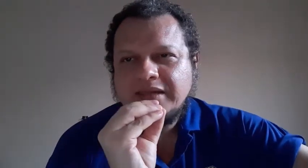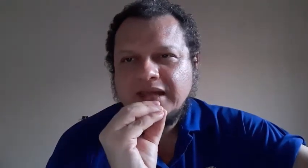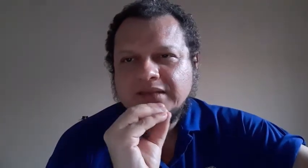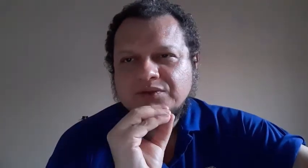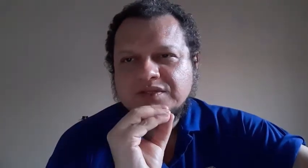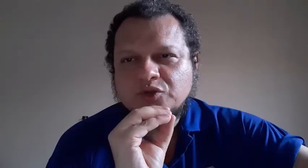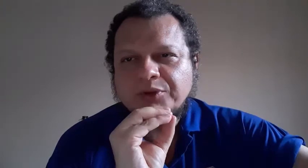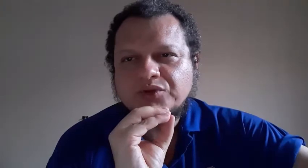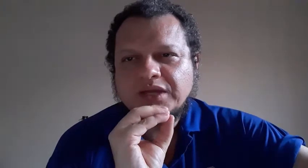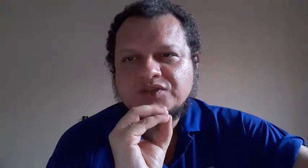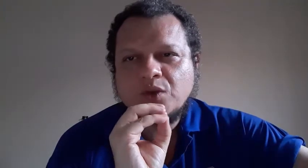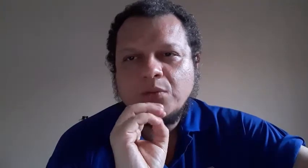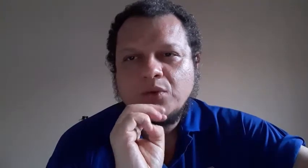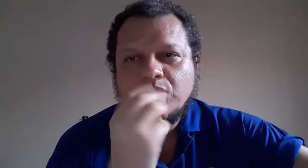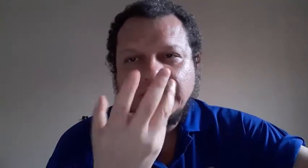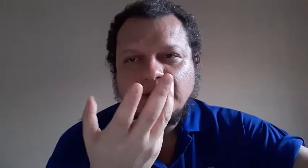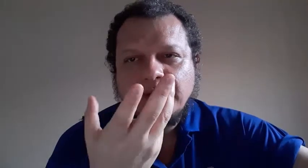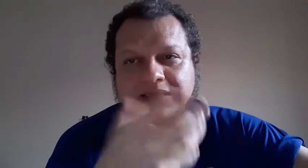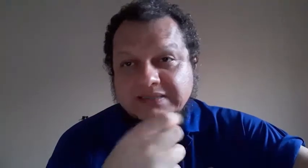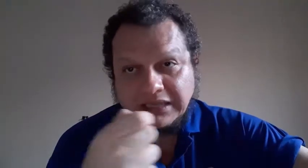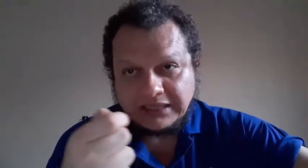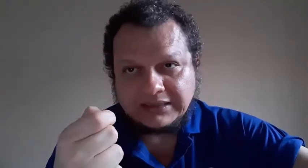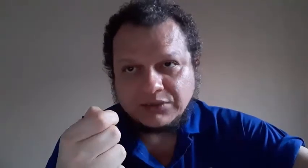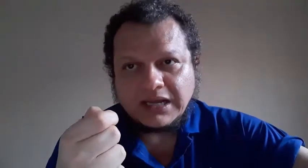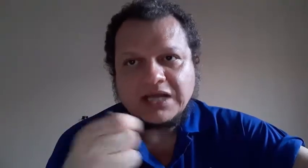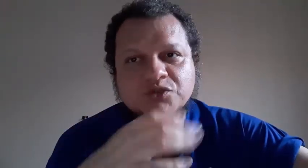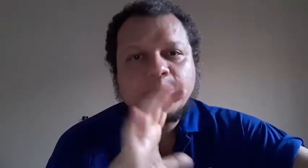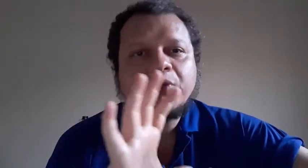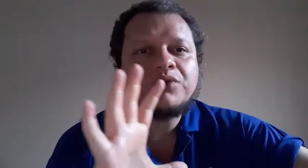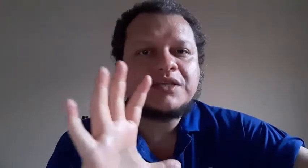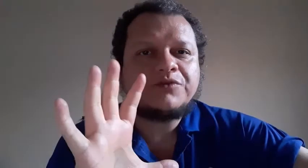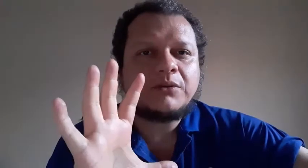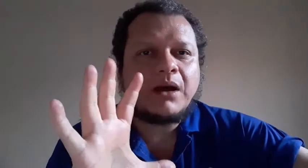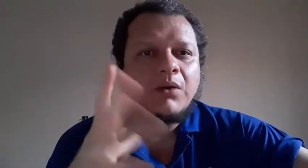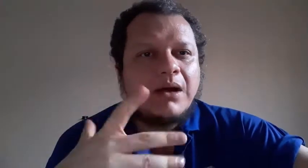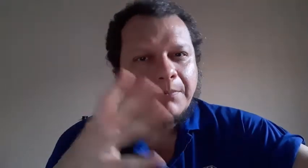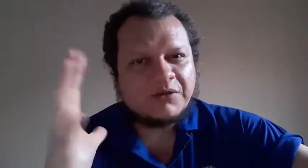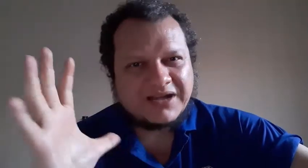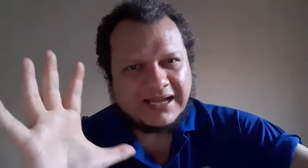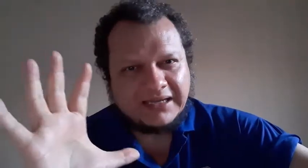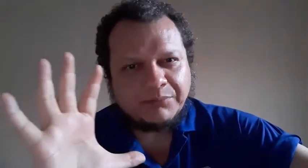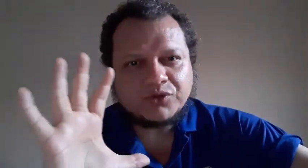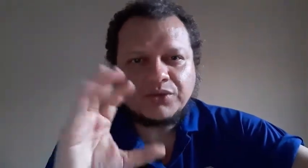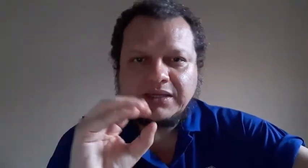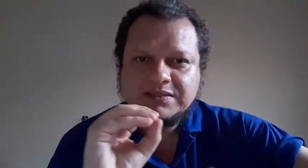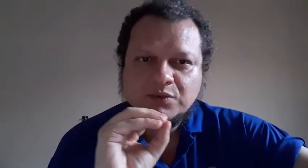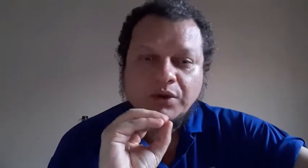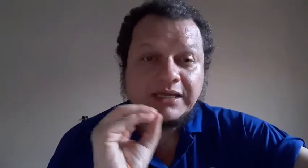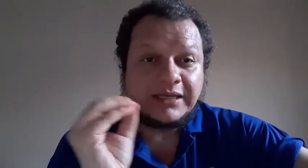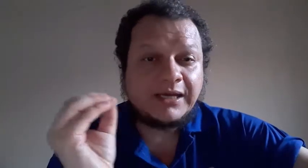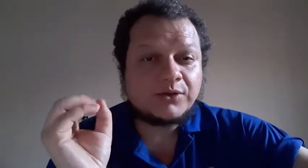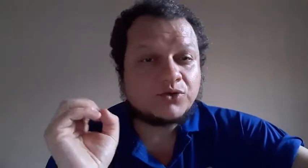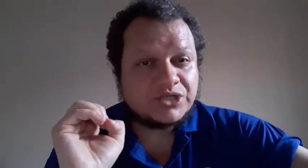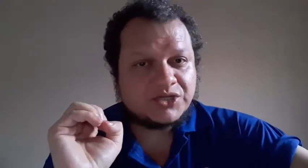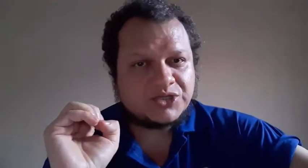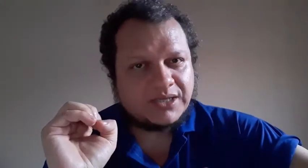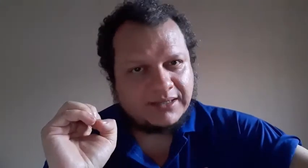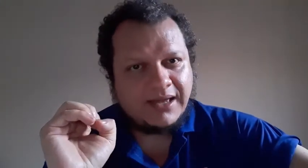né? Tradução do português como língua escrita, no caso, pro português formal. Pra não ficar aquele português corriqueiro do dia a dia, né?